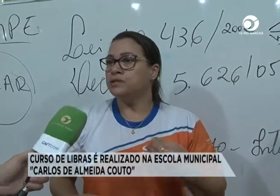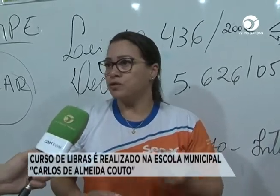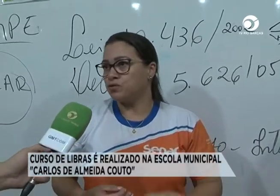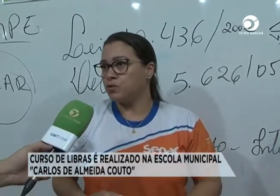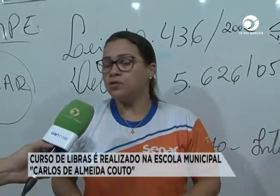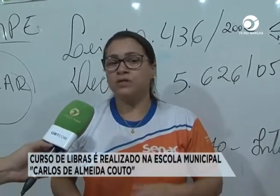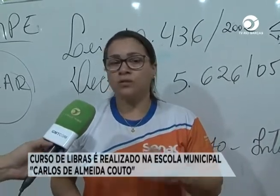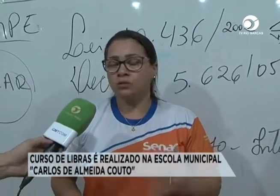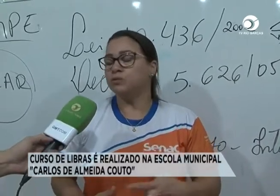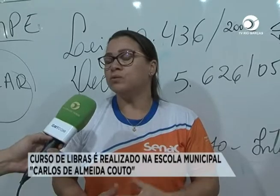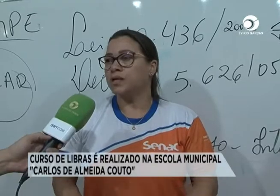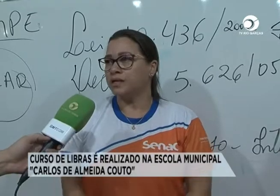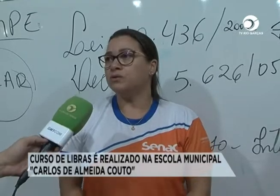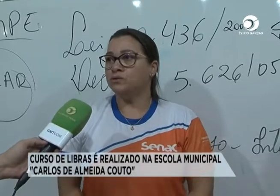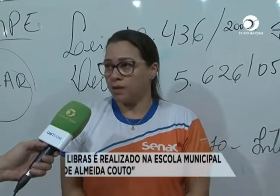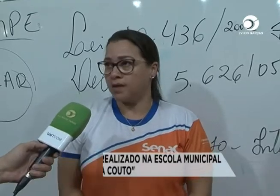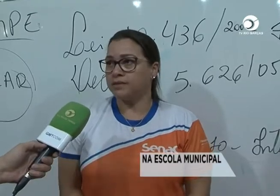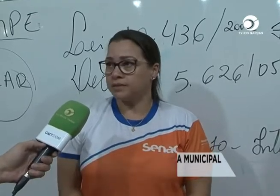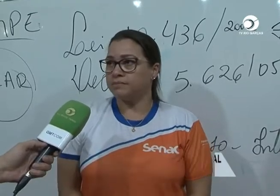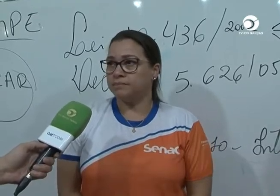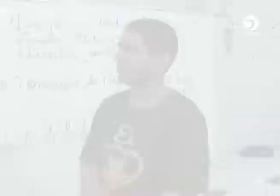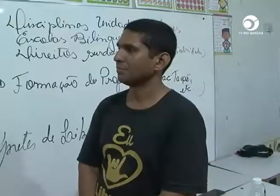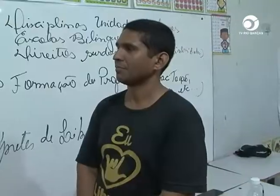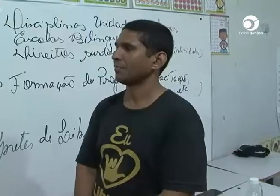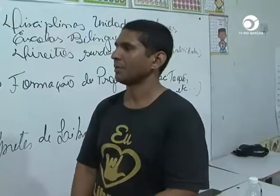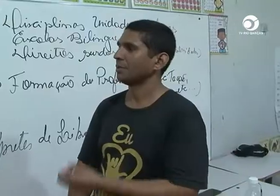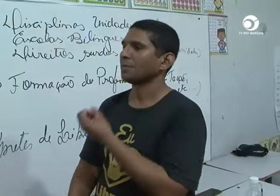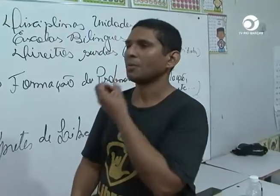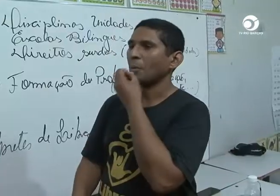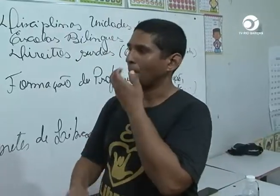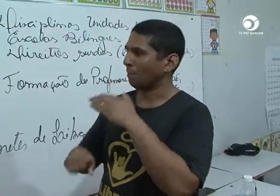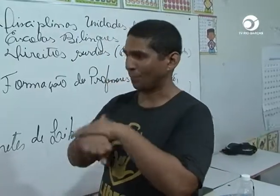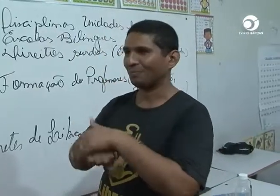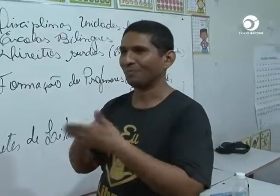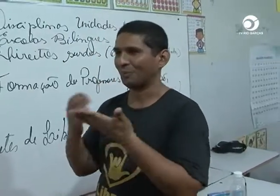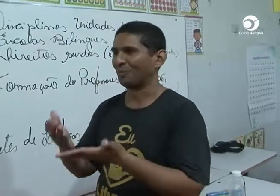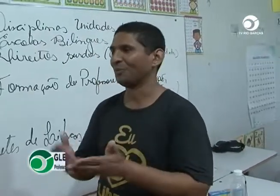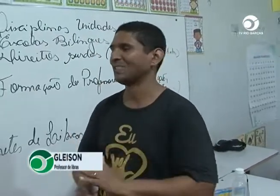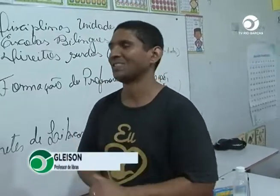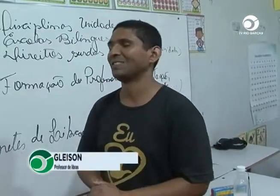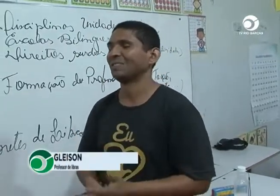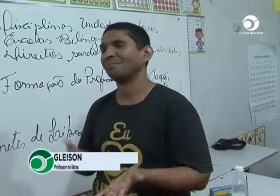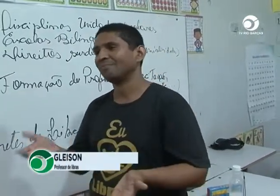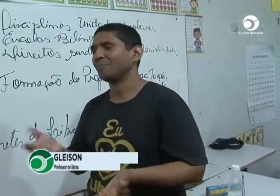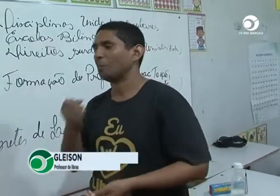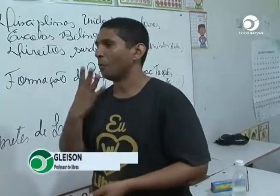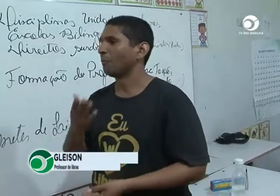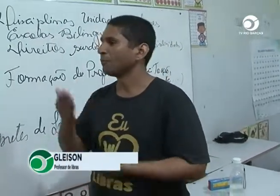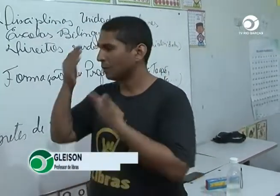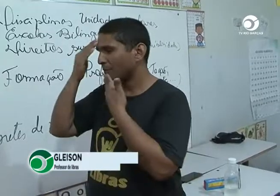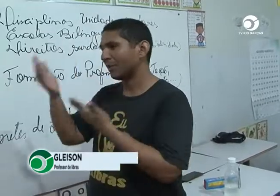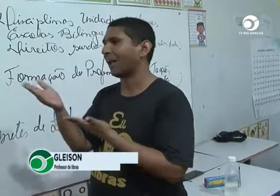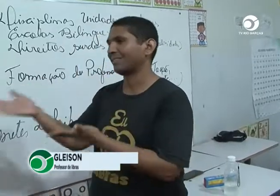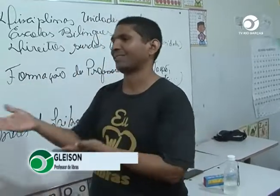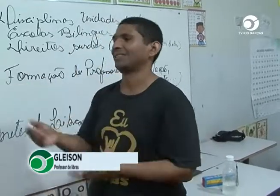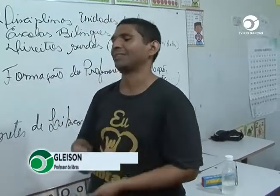de inscrições, é tudo tratado no CRAS. Primeira vez? Boa noite, então é muito bom,